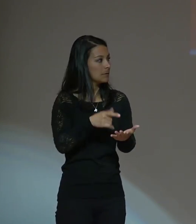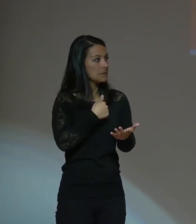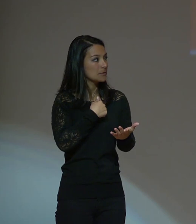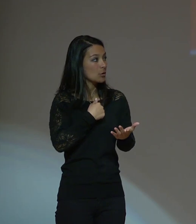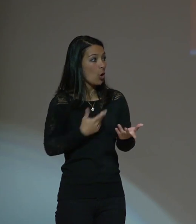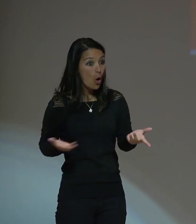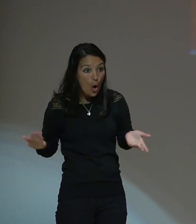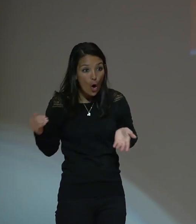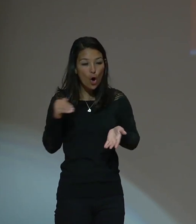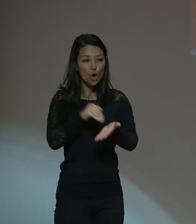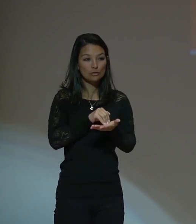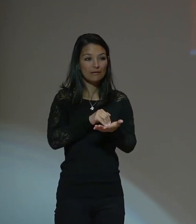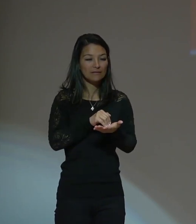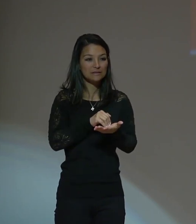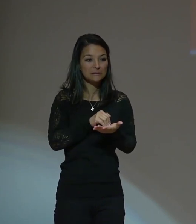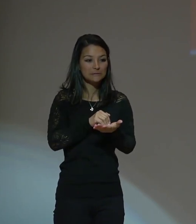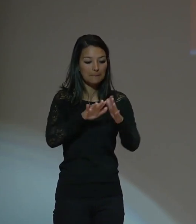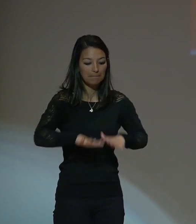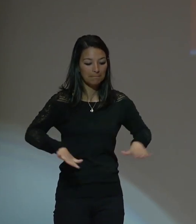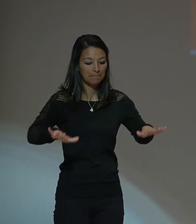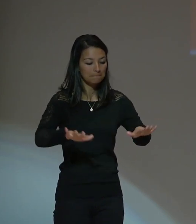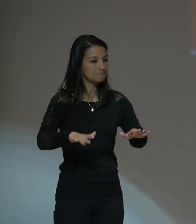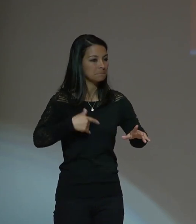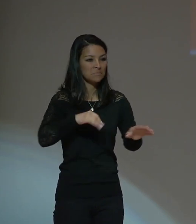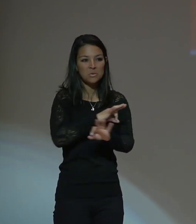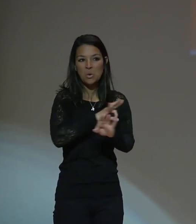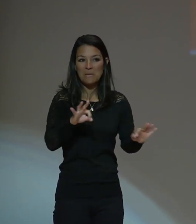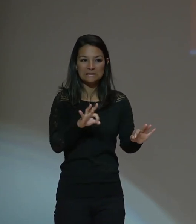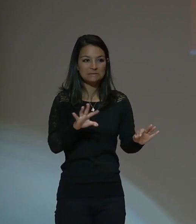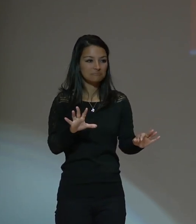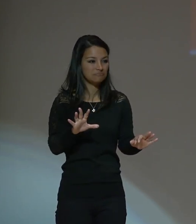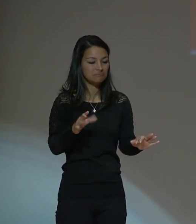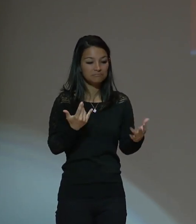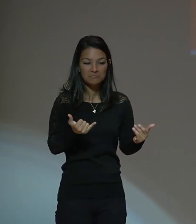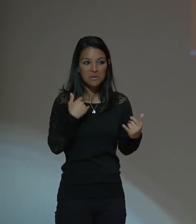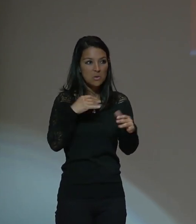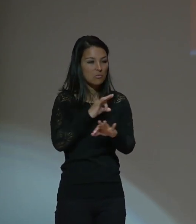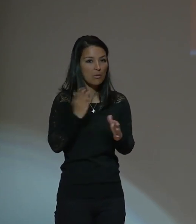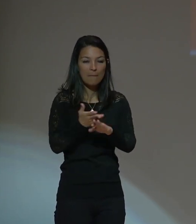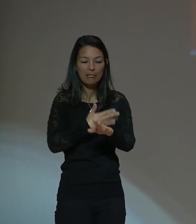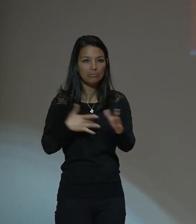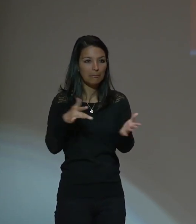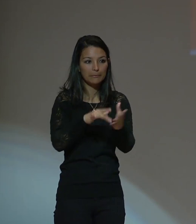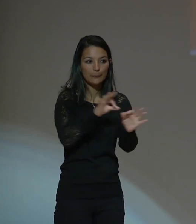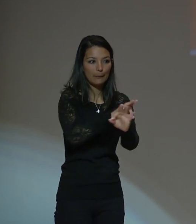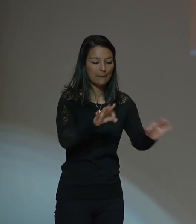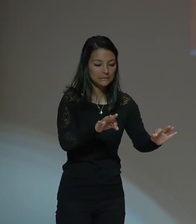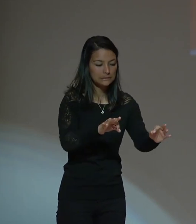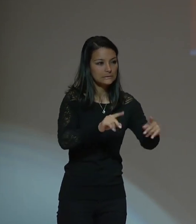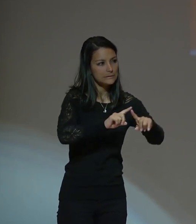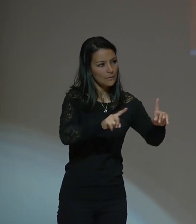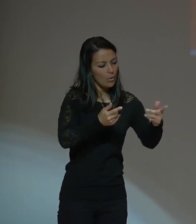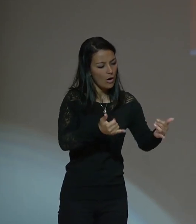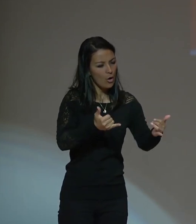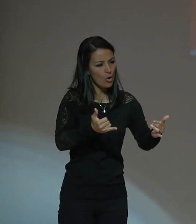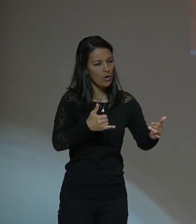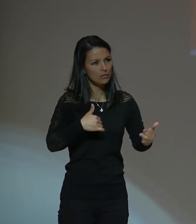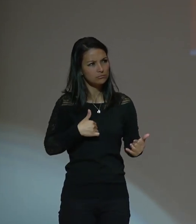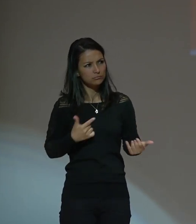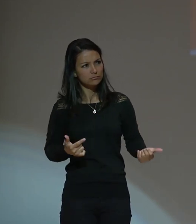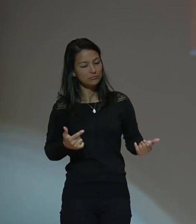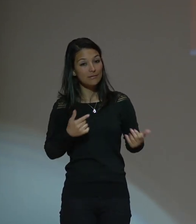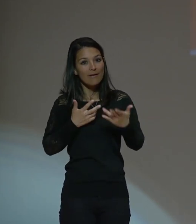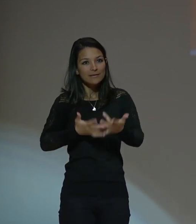nuevamente esta escuela normal. Pero ahora que usted llega con toda esta